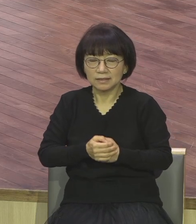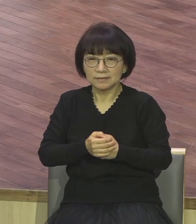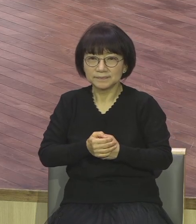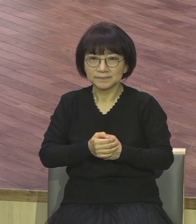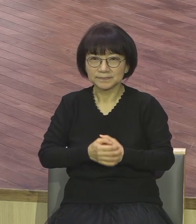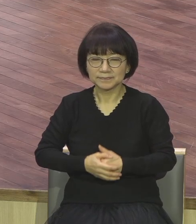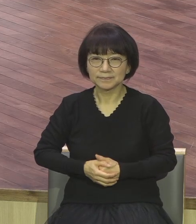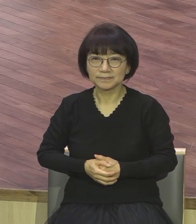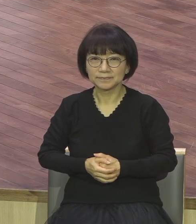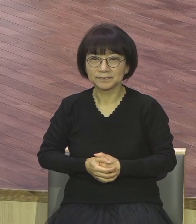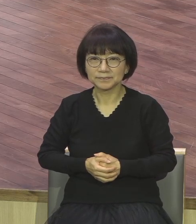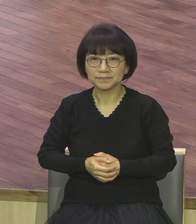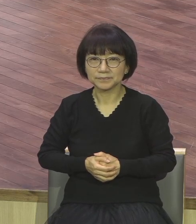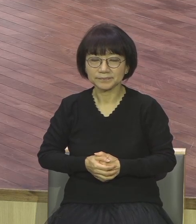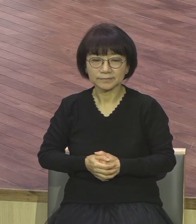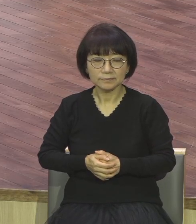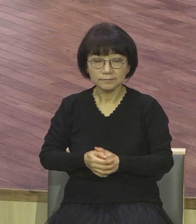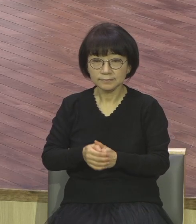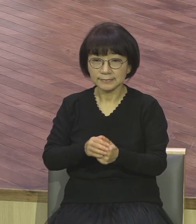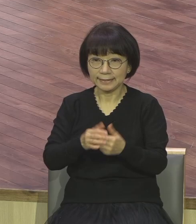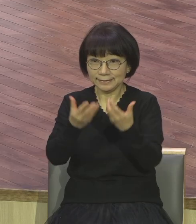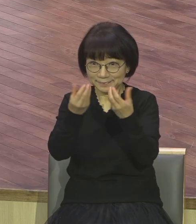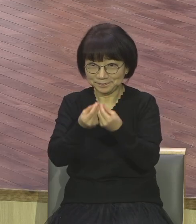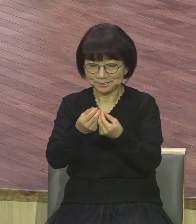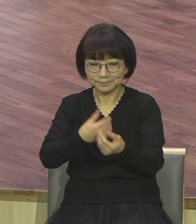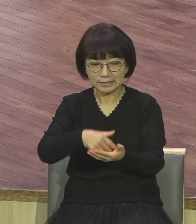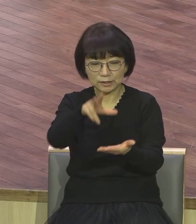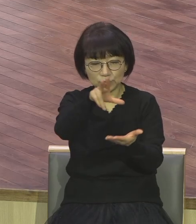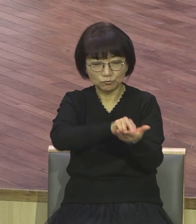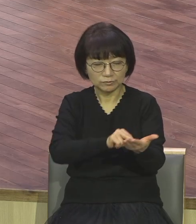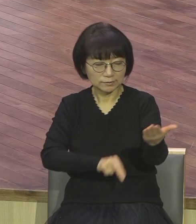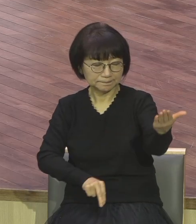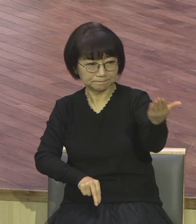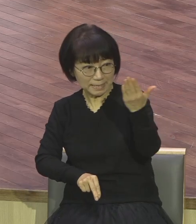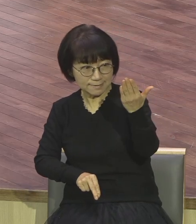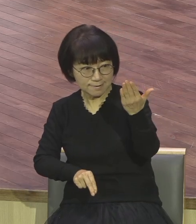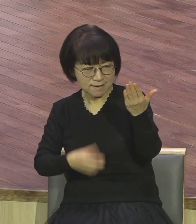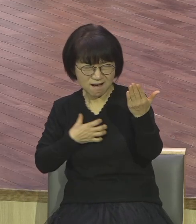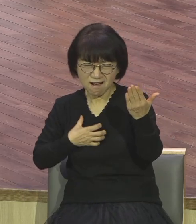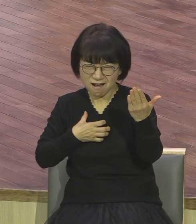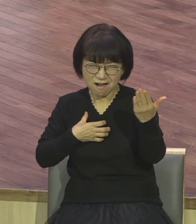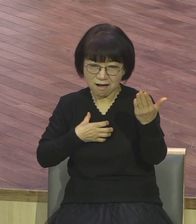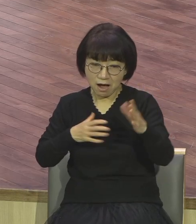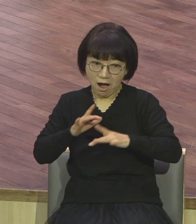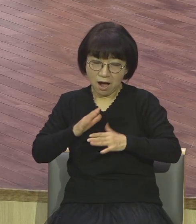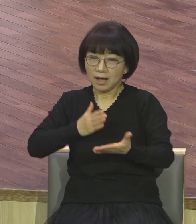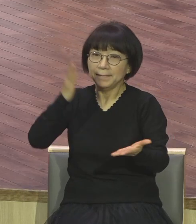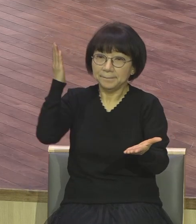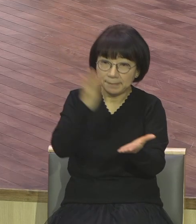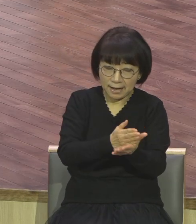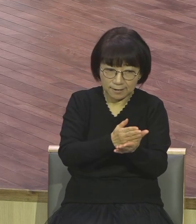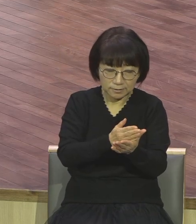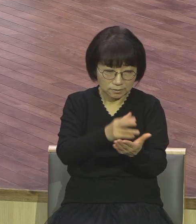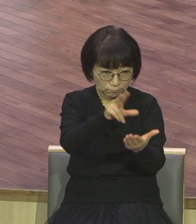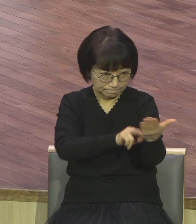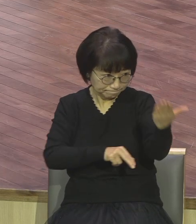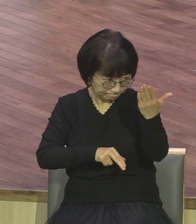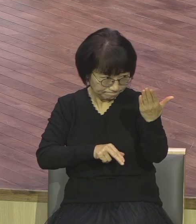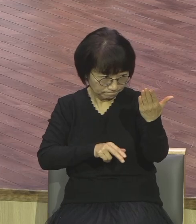문제가 오면 염려하거나 두려워하지 말고 은약 잡고 기도하세요 기도 그러면 2, 3, 7